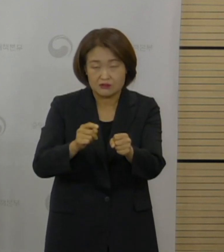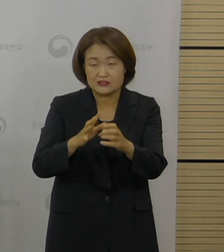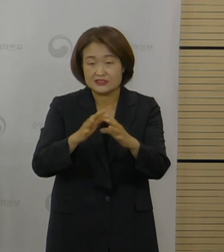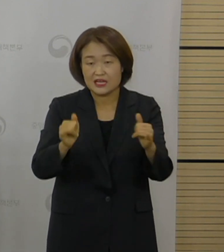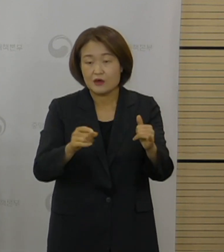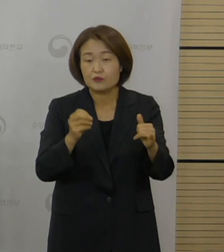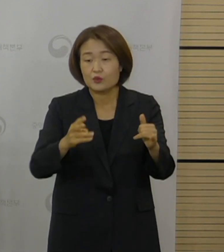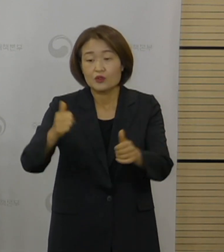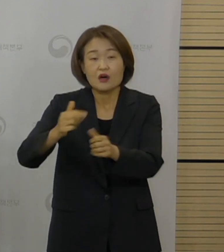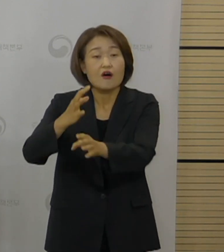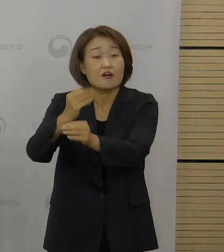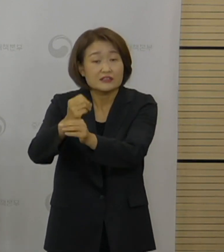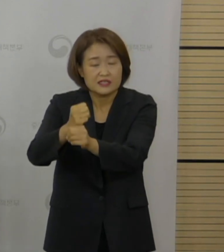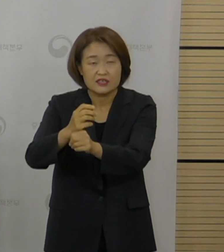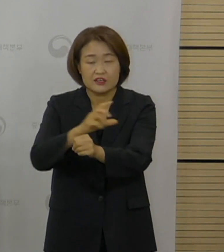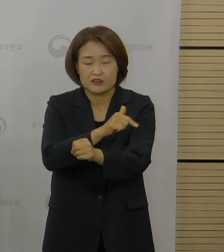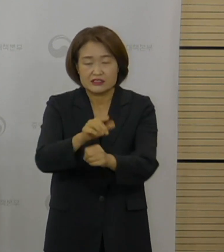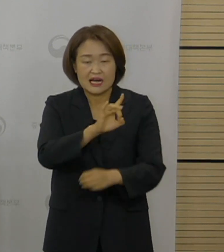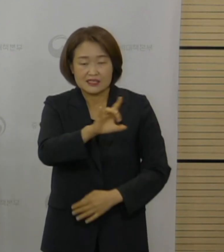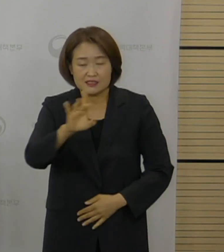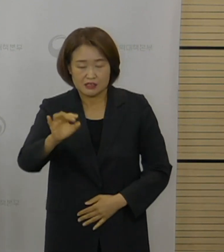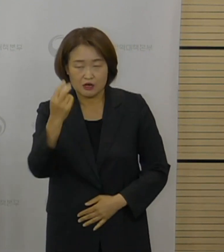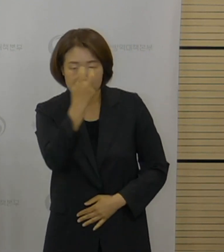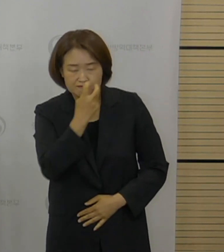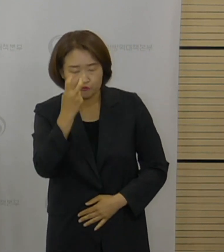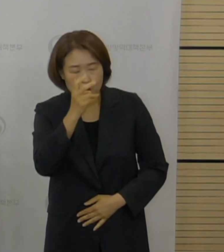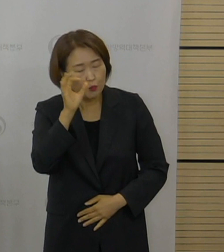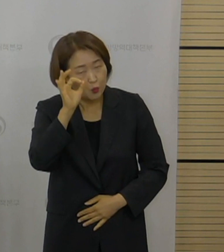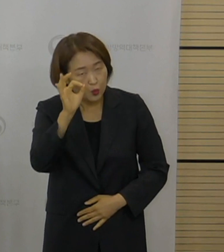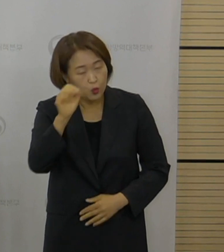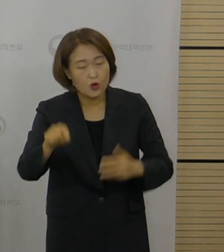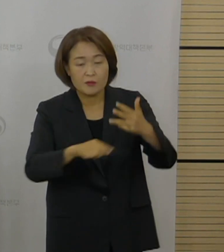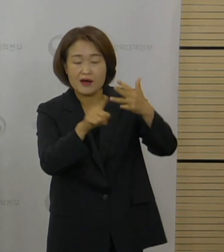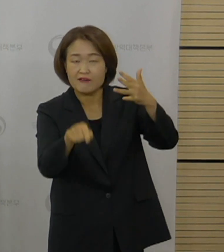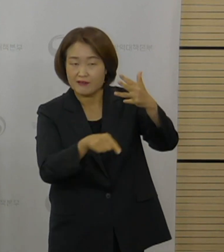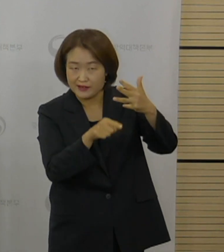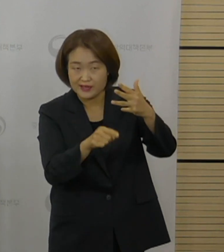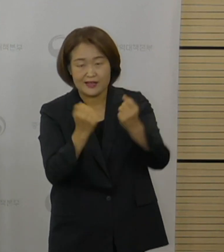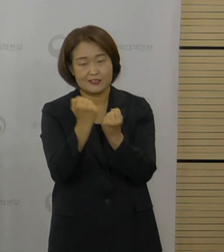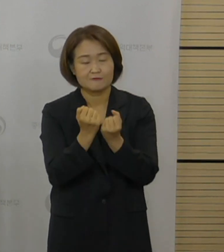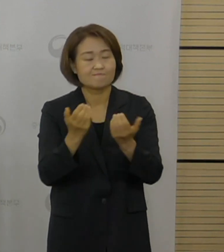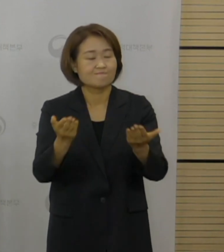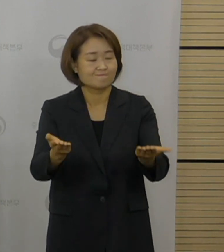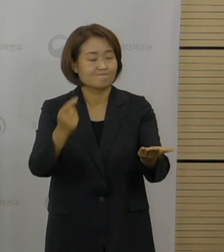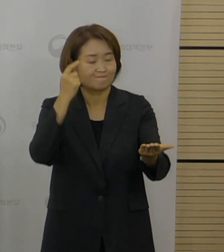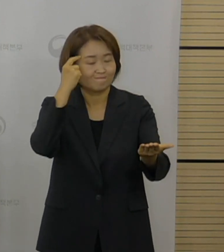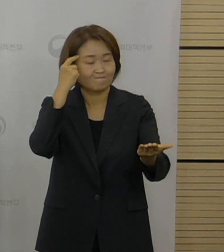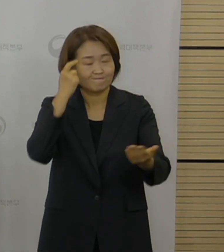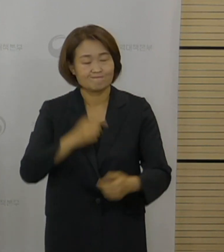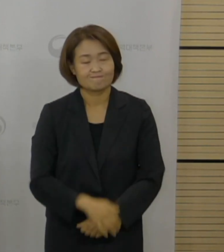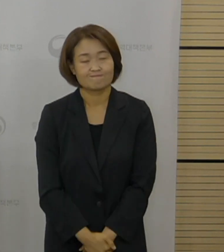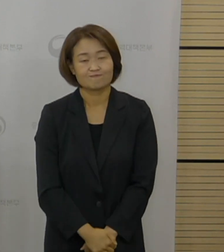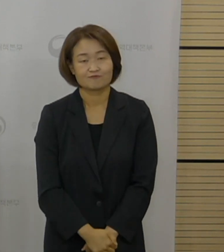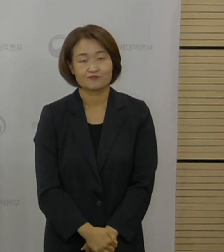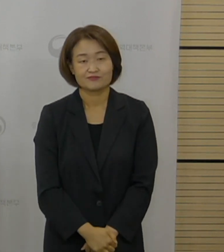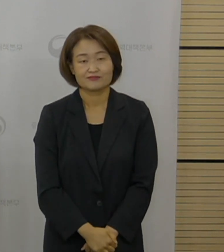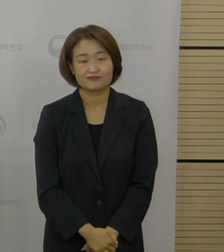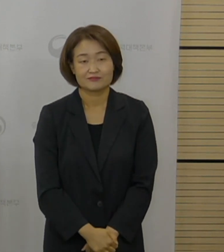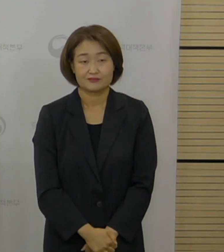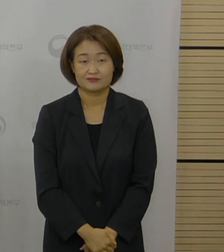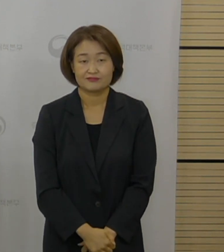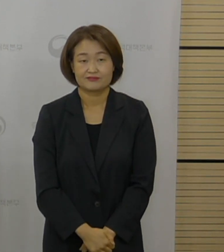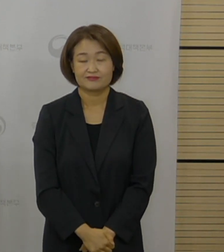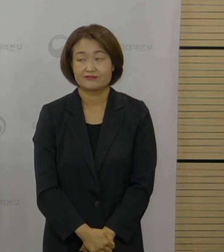추가적으로 그 과정에서 검토를 해서 8월 달 계획에서 안내를 해드릴 예정임을 말씀을 드리겠습니다. 네.